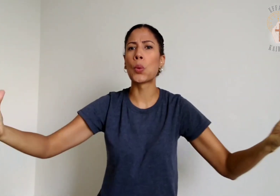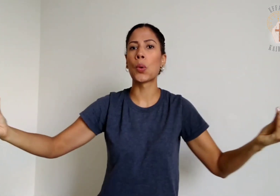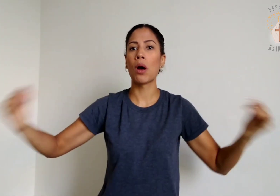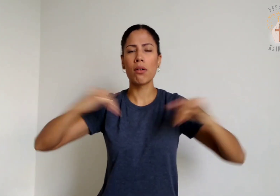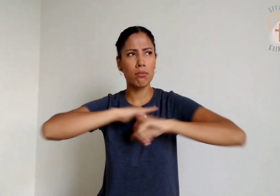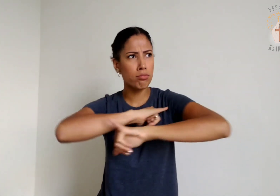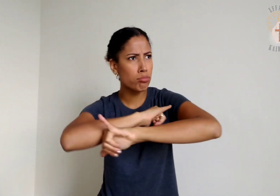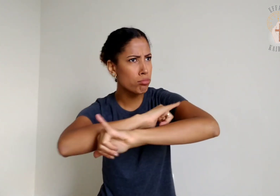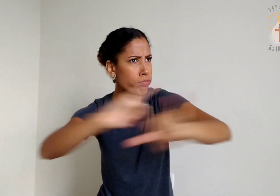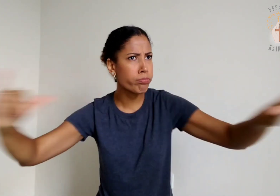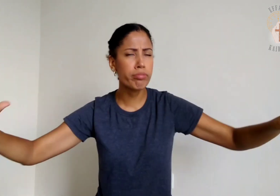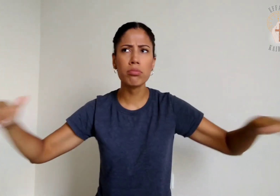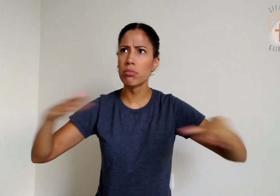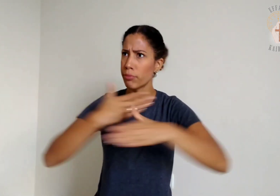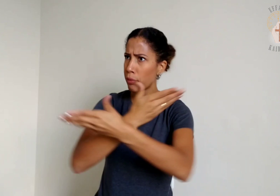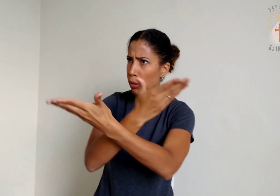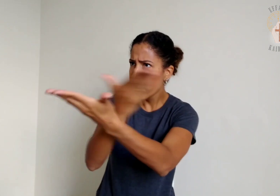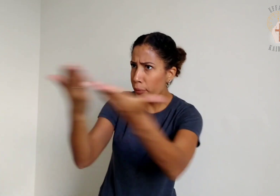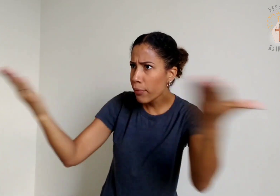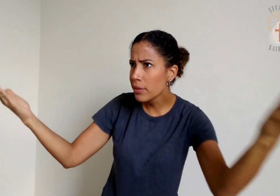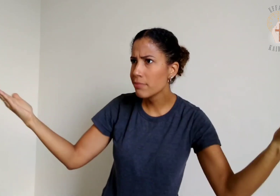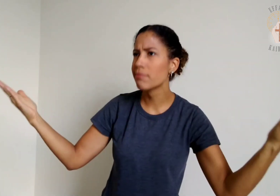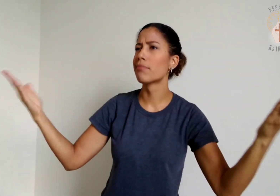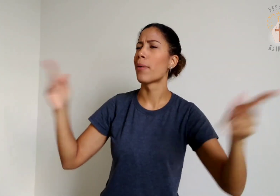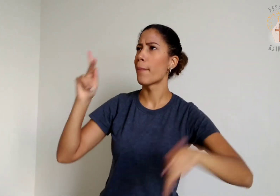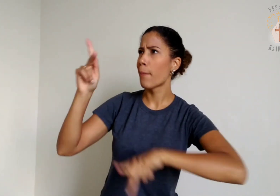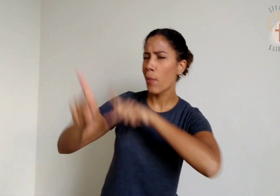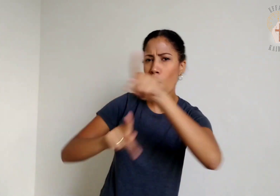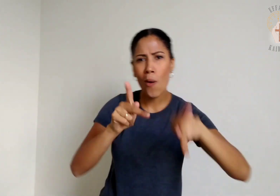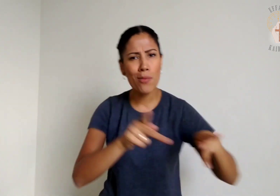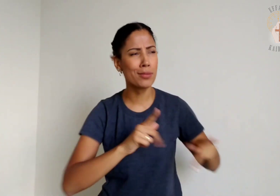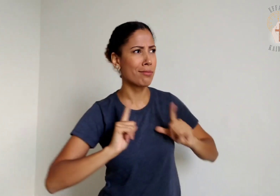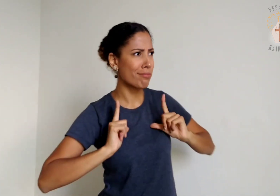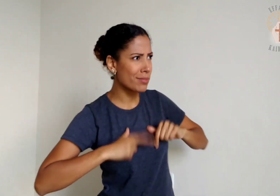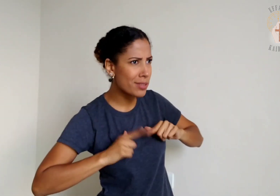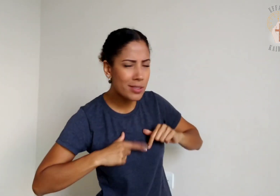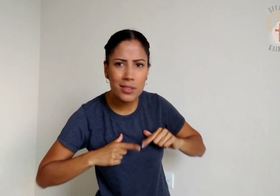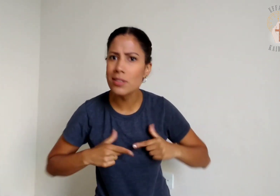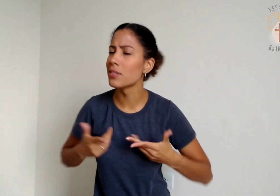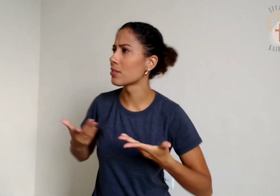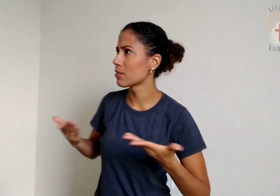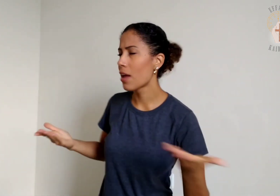Homens de Israel, escutai estas palavras.